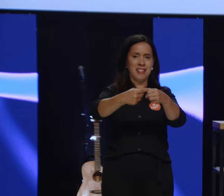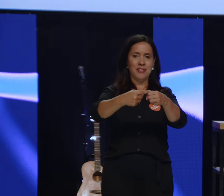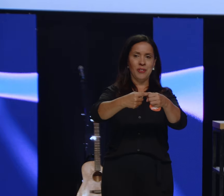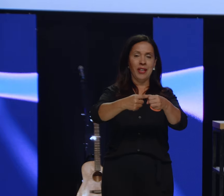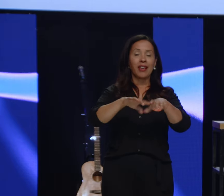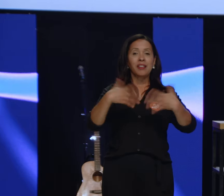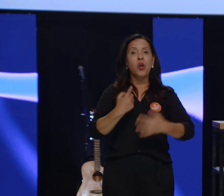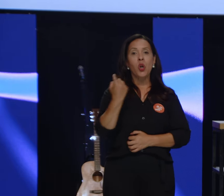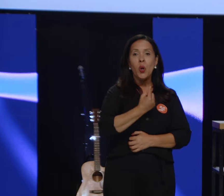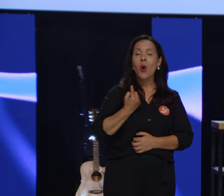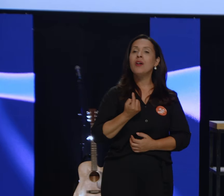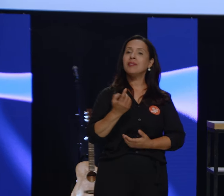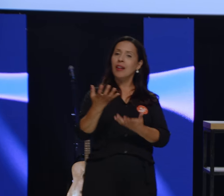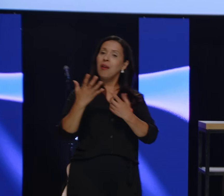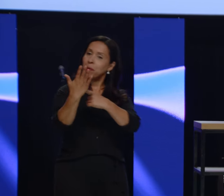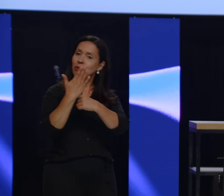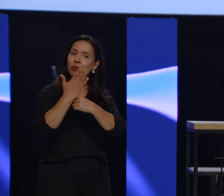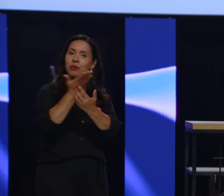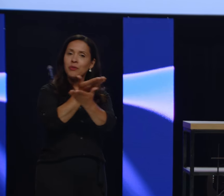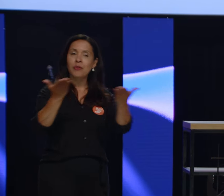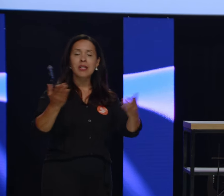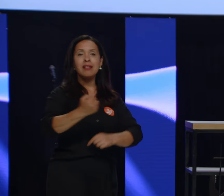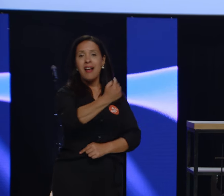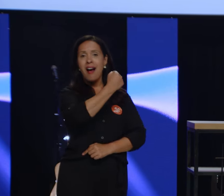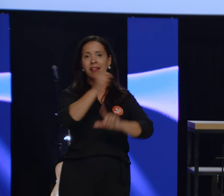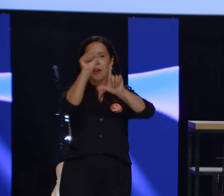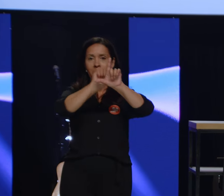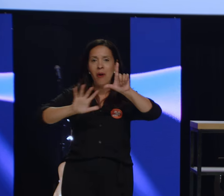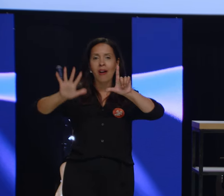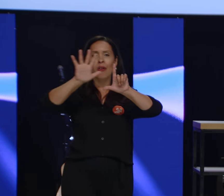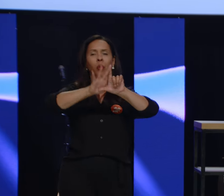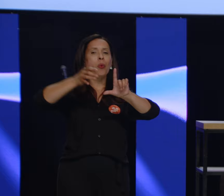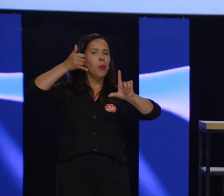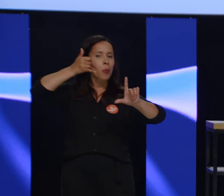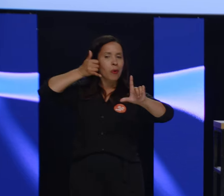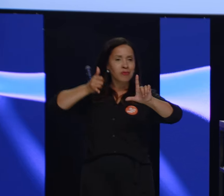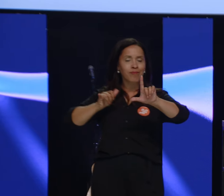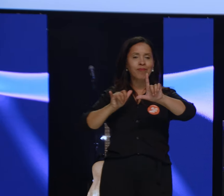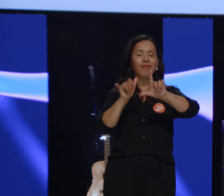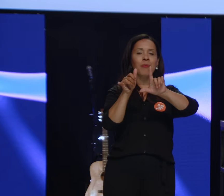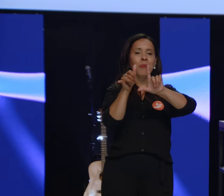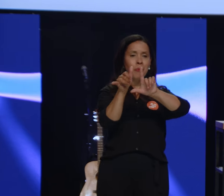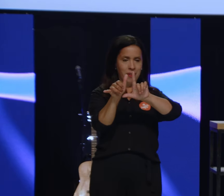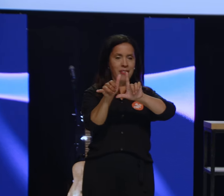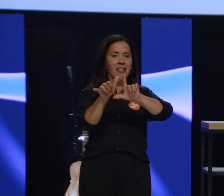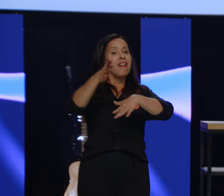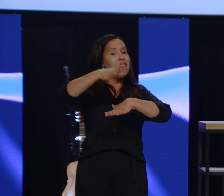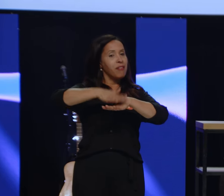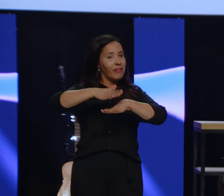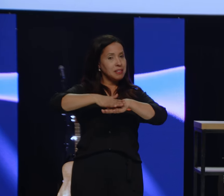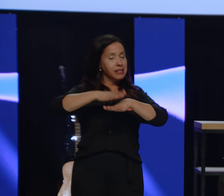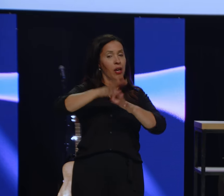vocês. Nesse QR Code, eu gostaria de pedir para que vocês apontassem e pegassem esse QR Code, onde você vai poder fazer, então,